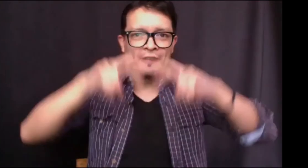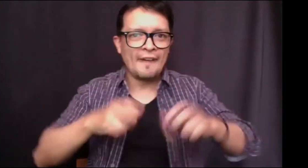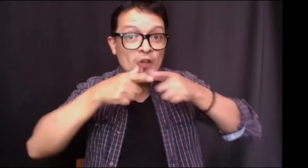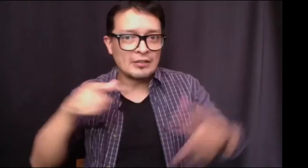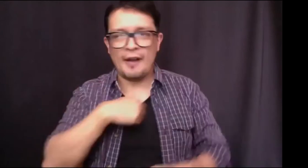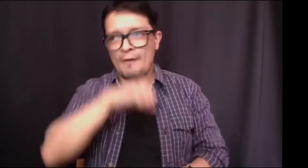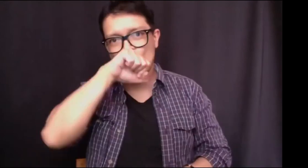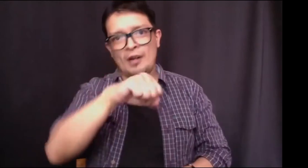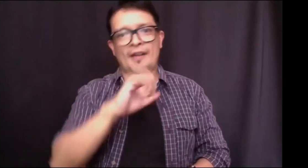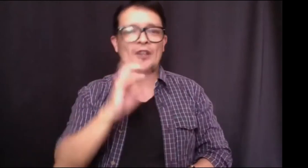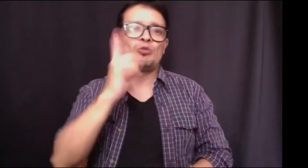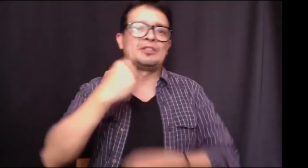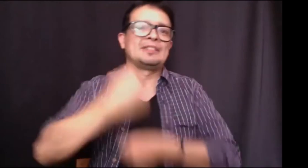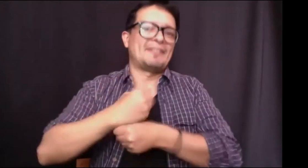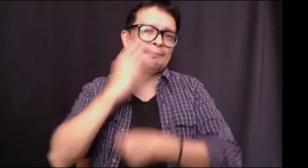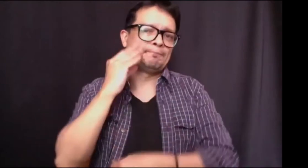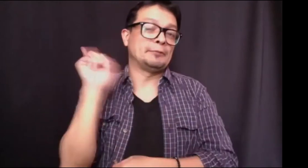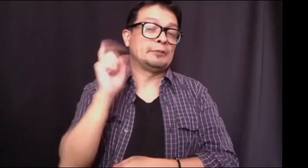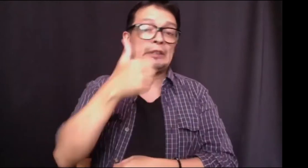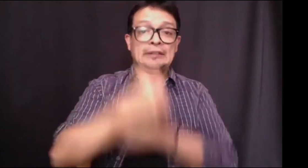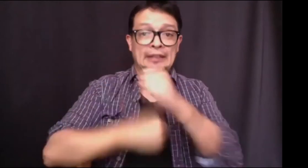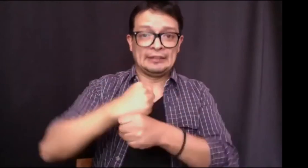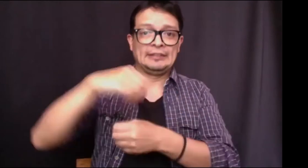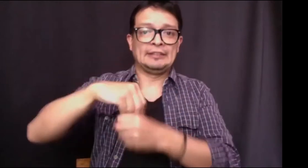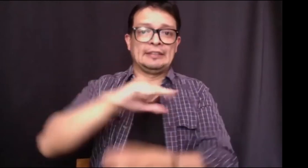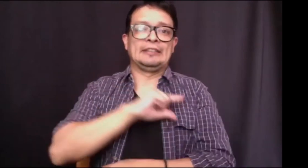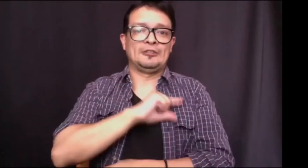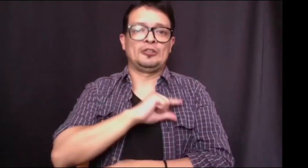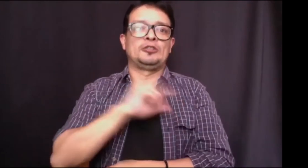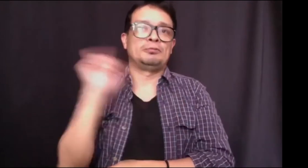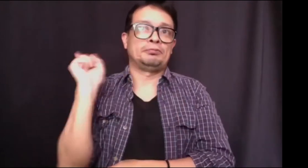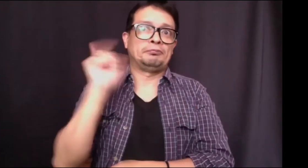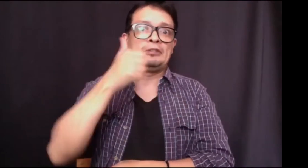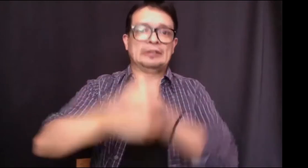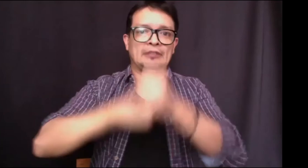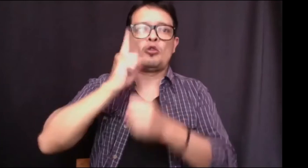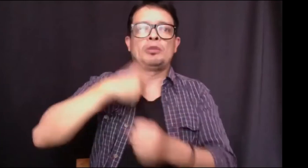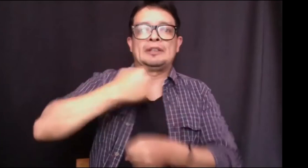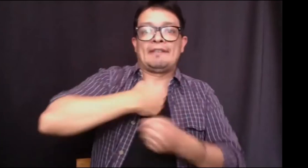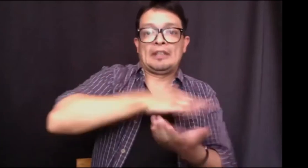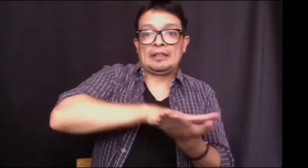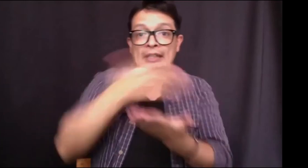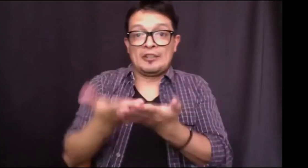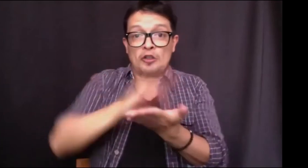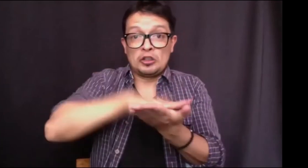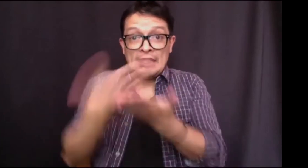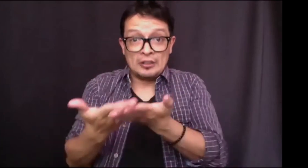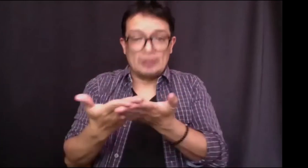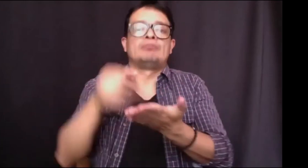de la lengua de señas, profundizar en lo lingüístico, esto me parece muy apasionante, tengo bastante experiencia con el INSOR, trabajando en